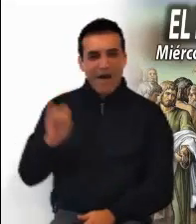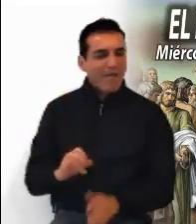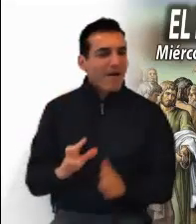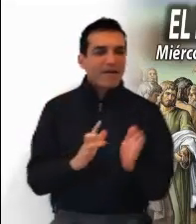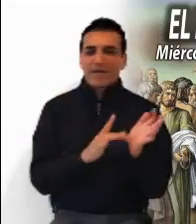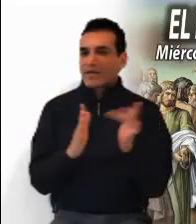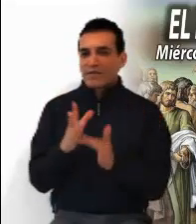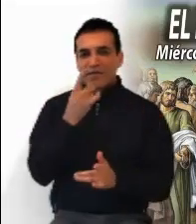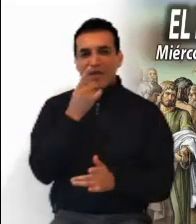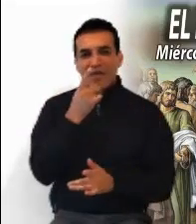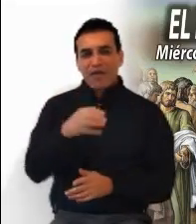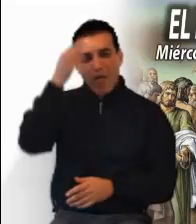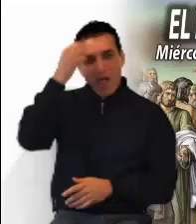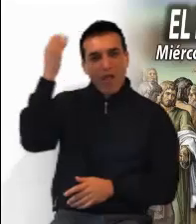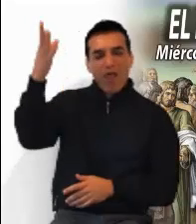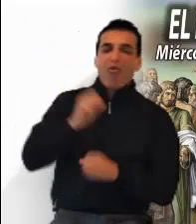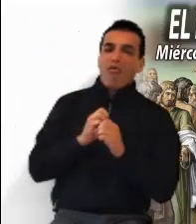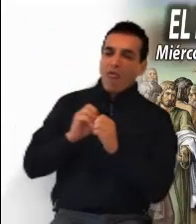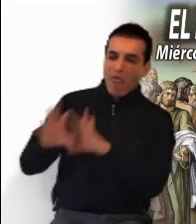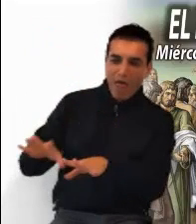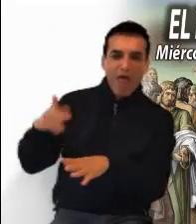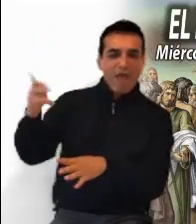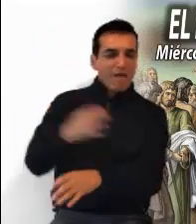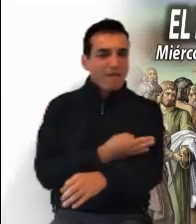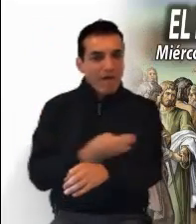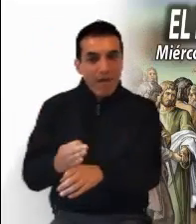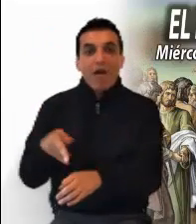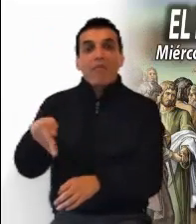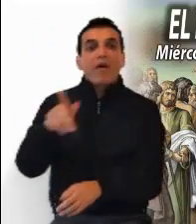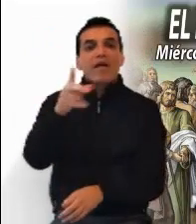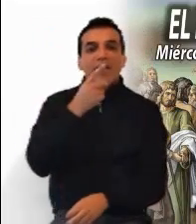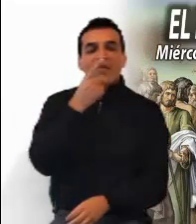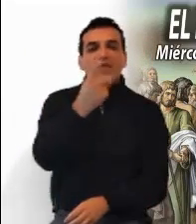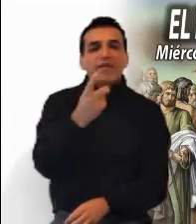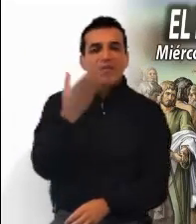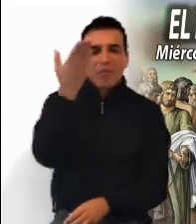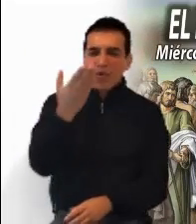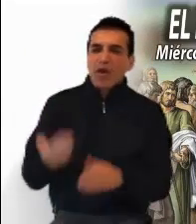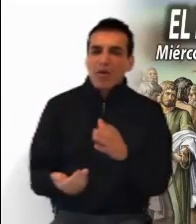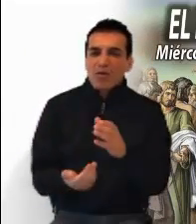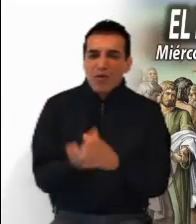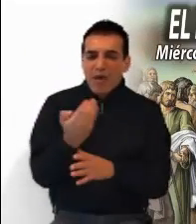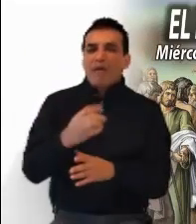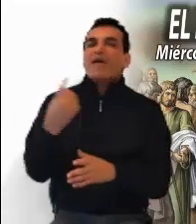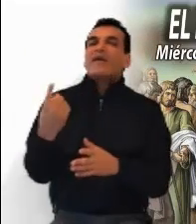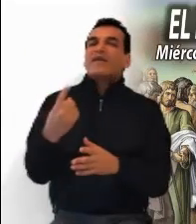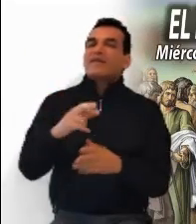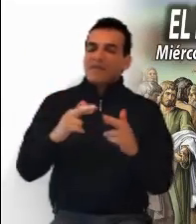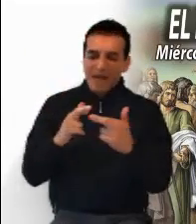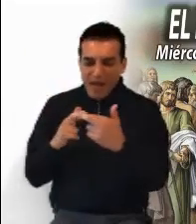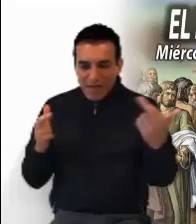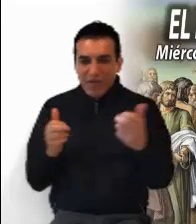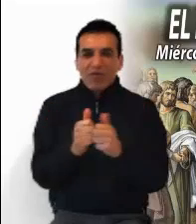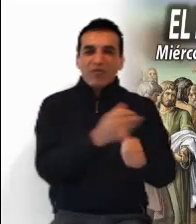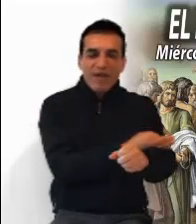Jesús un rechazo o abandono de la familia, pero sí propone una libertad y una nueva